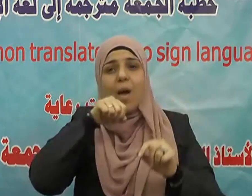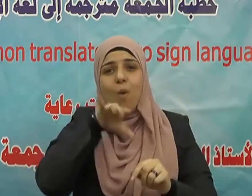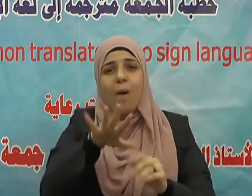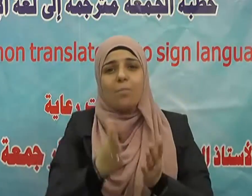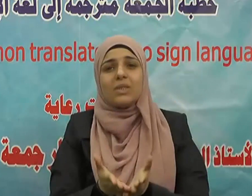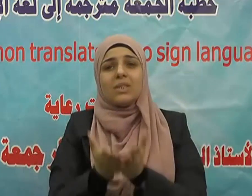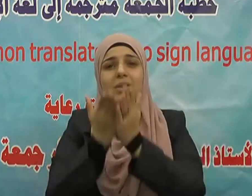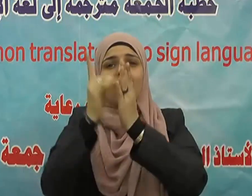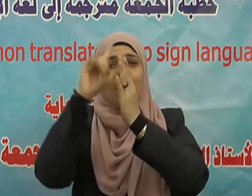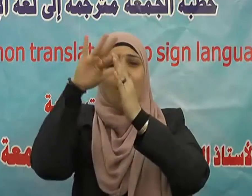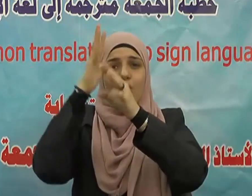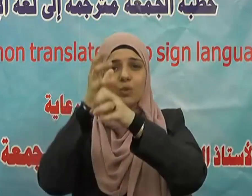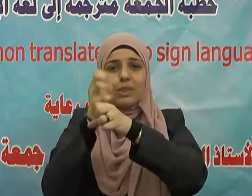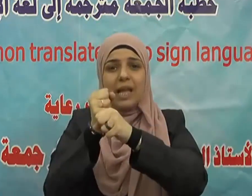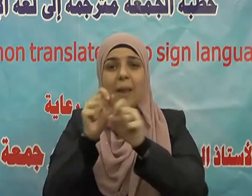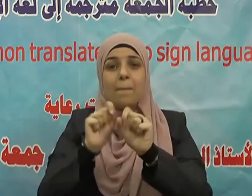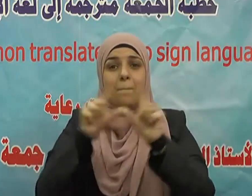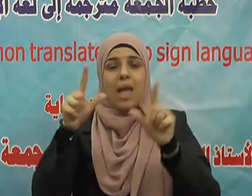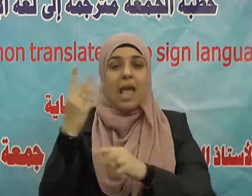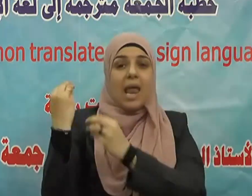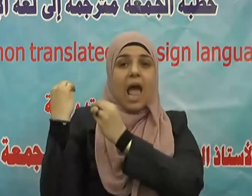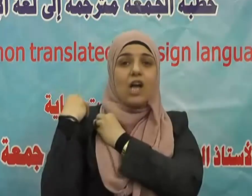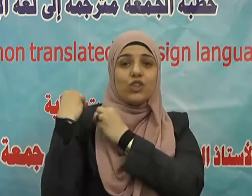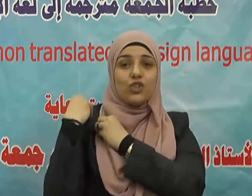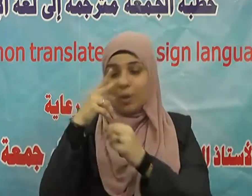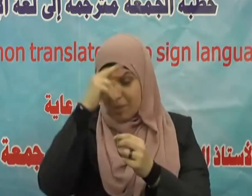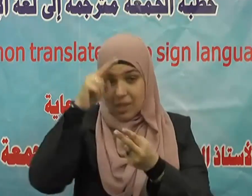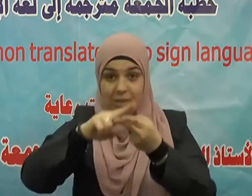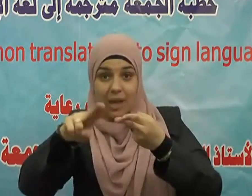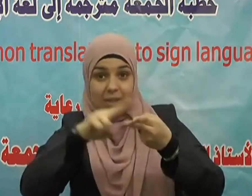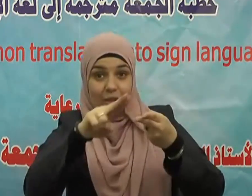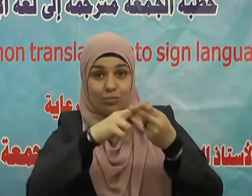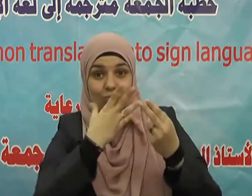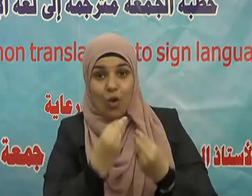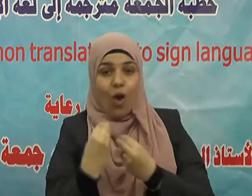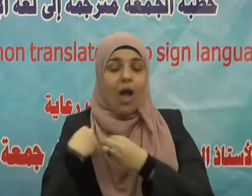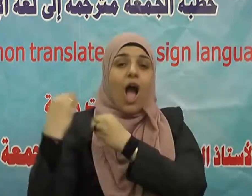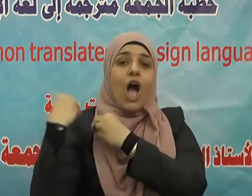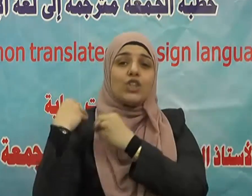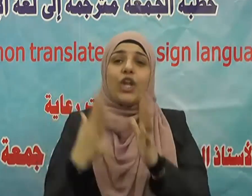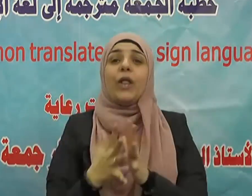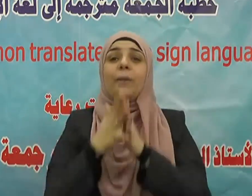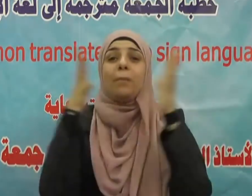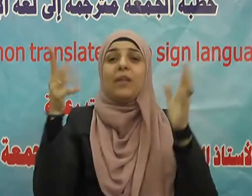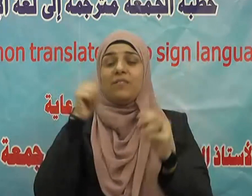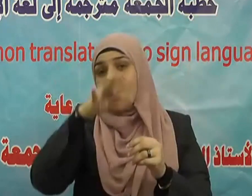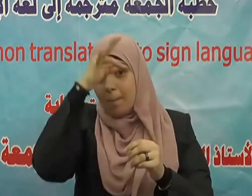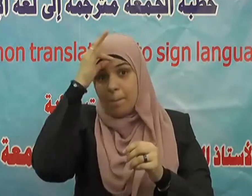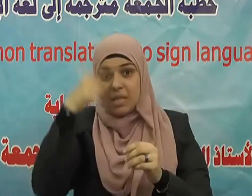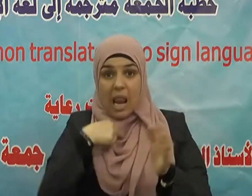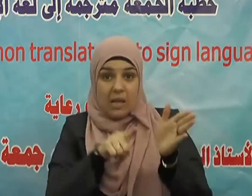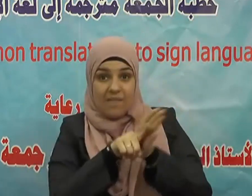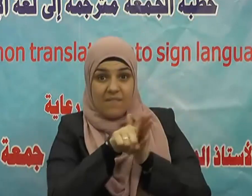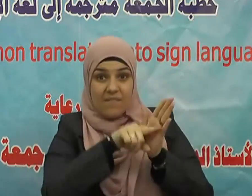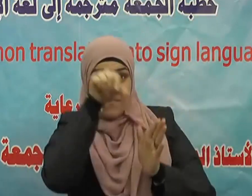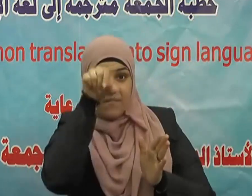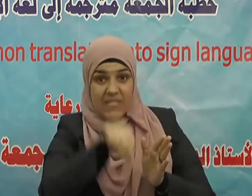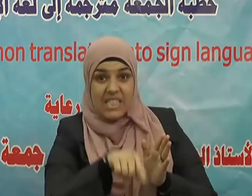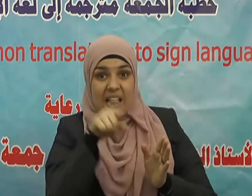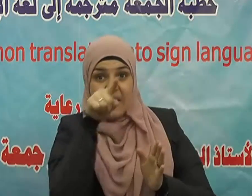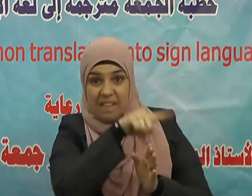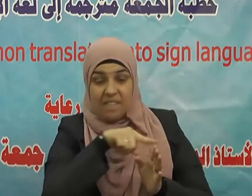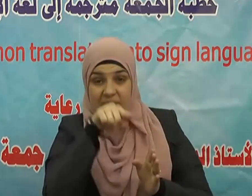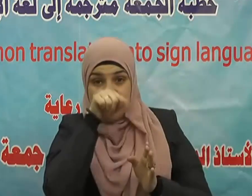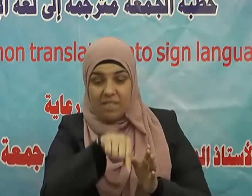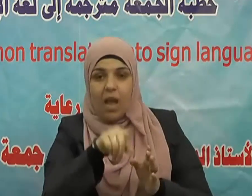أمر بصدقة أو معروف أو إصلاح بين الناس ومن يفعل ذلك